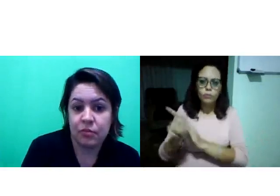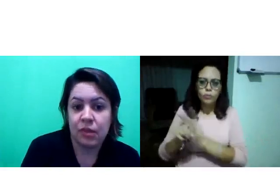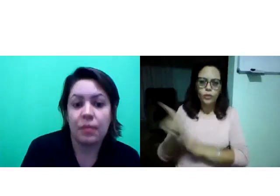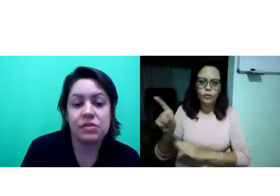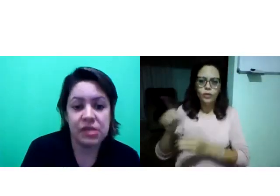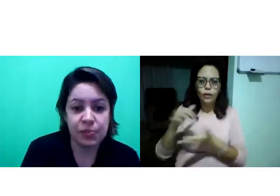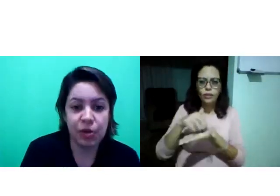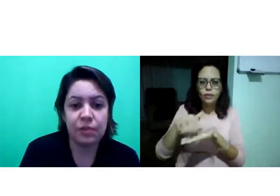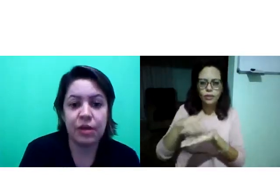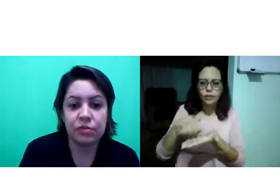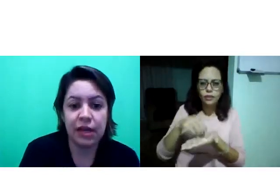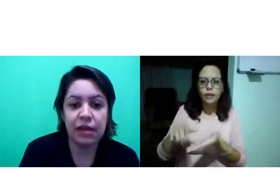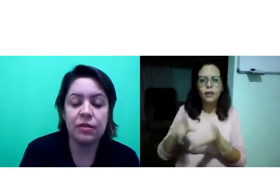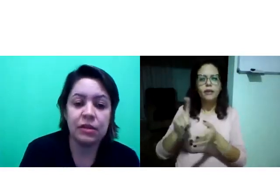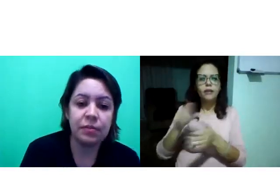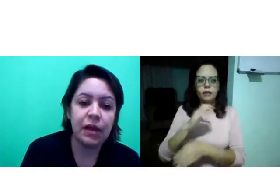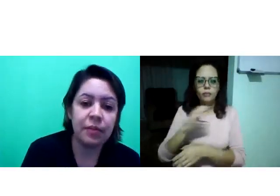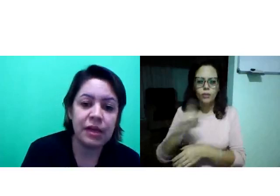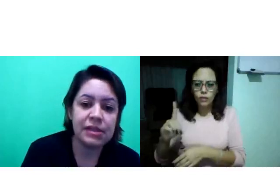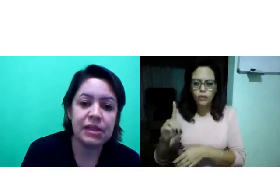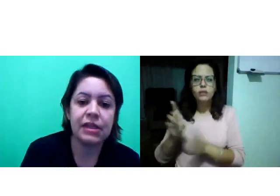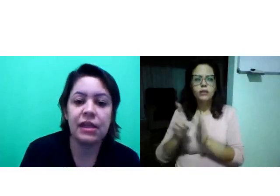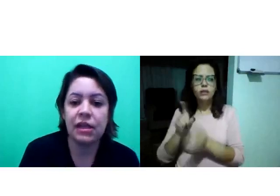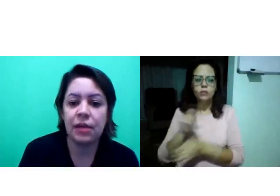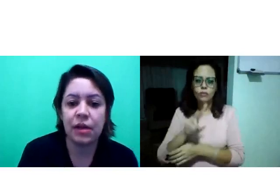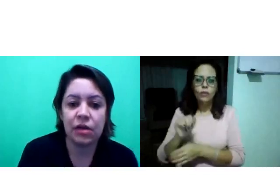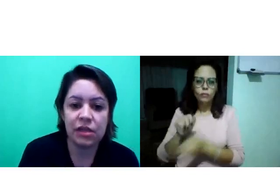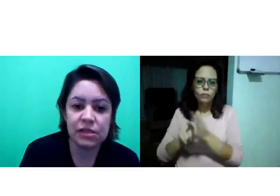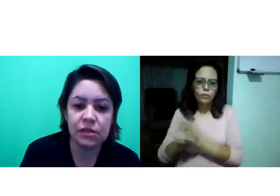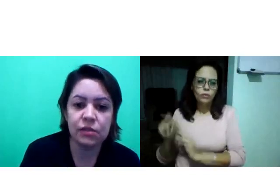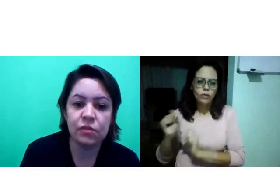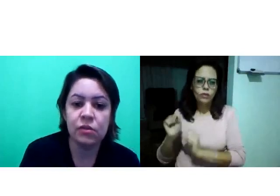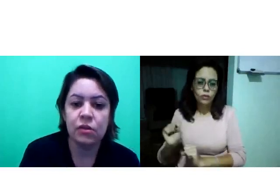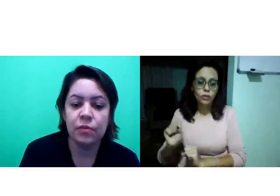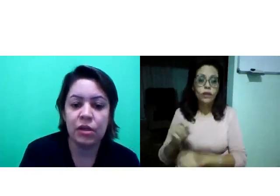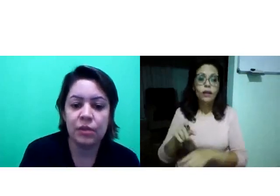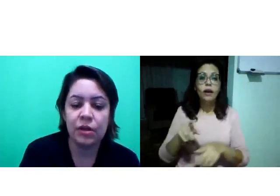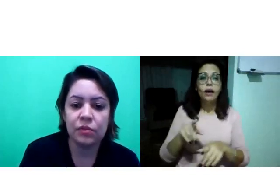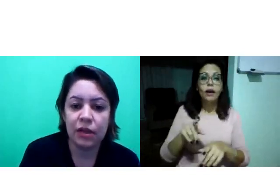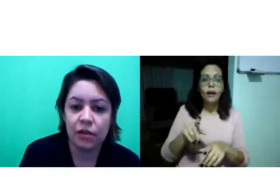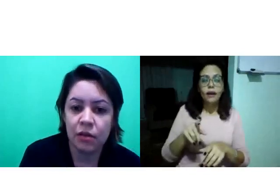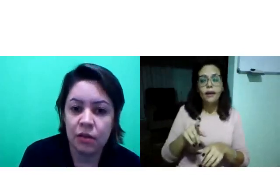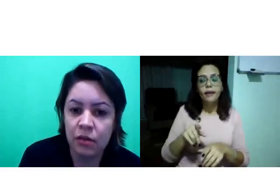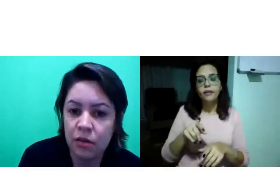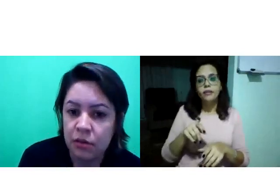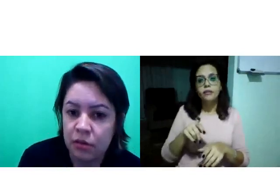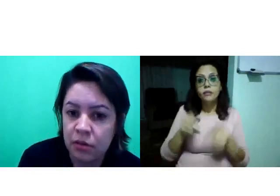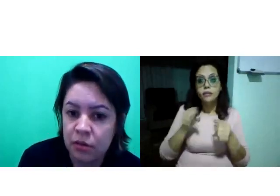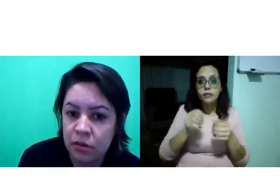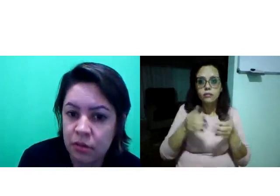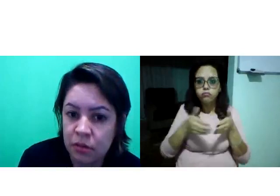Mas vocês podem perguntar para a secretaria, para a coordenação. Podem perguntar.